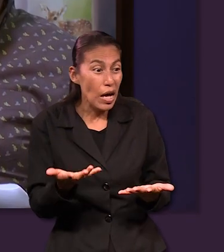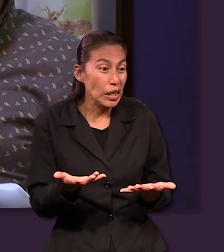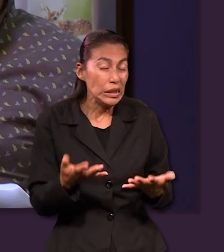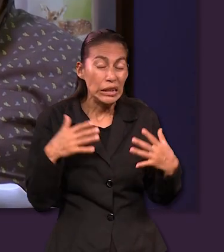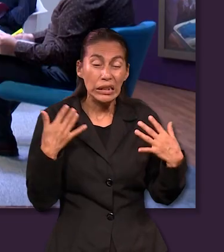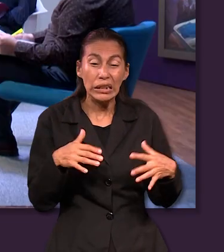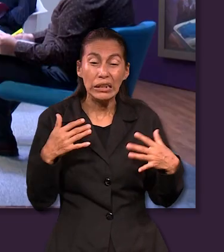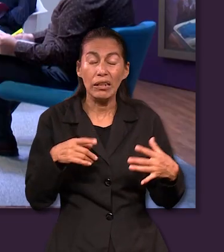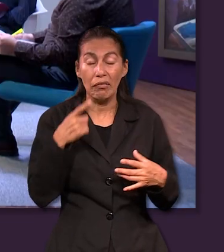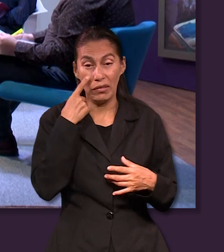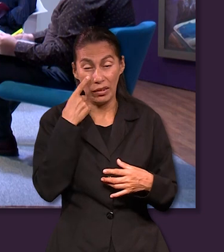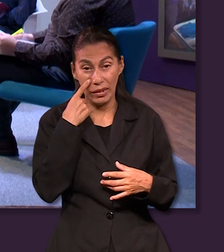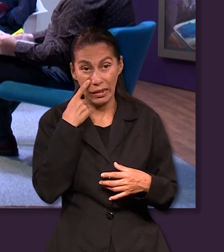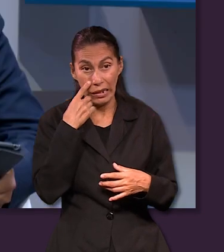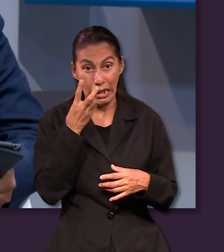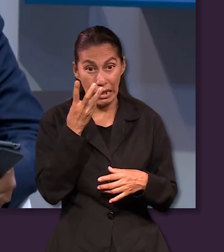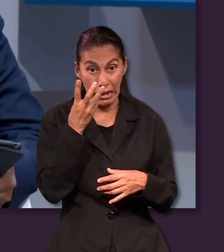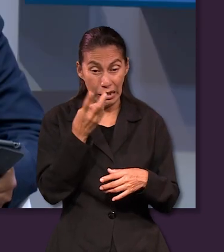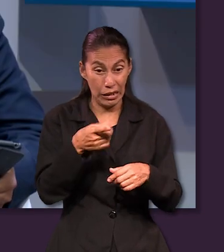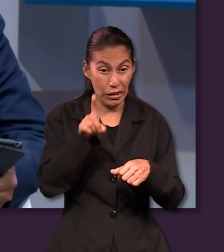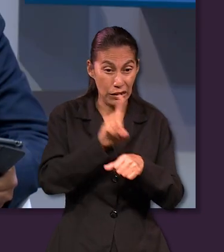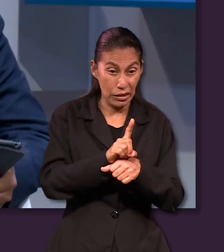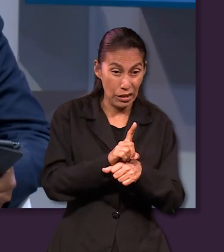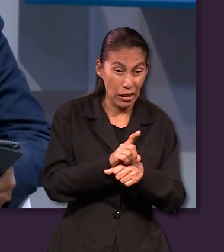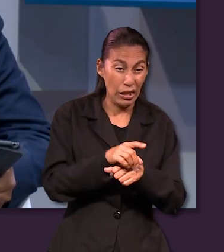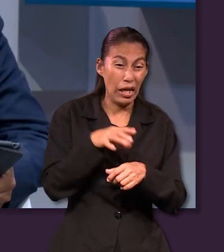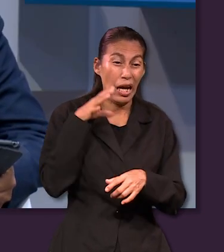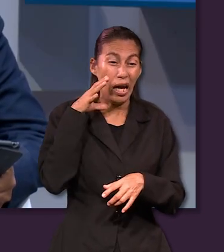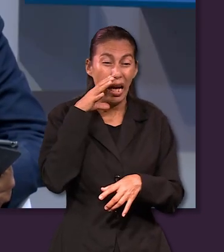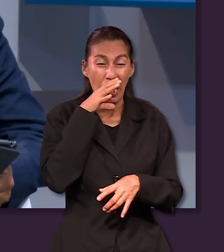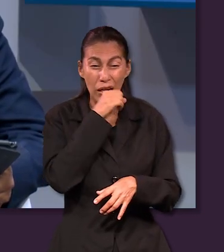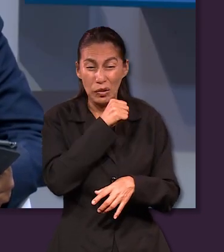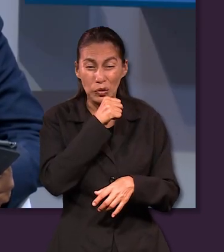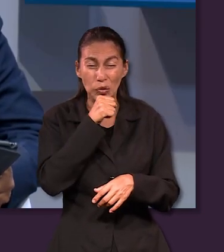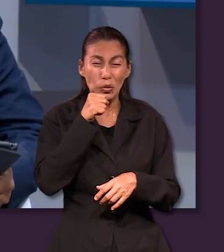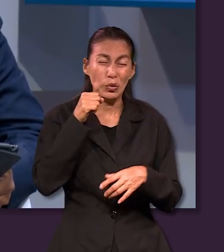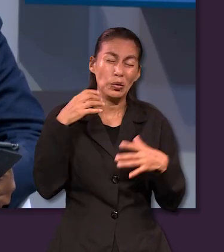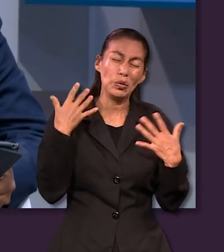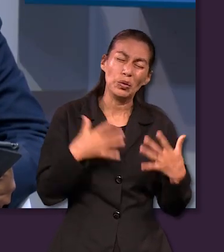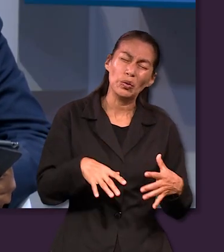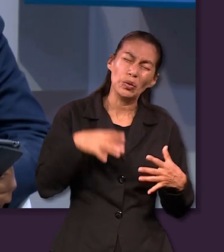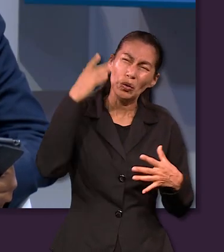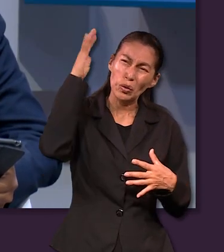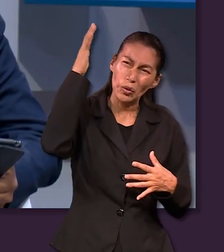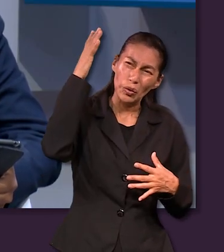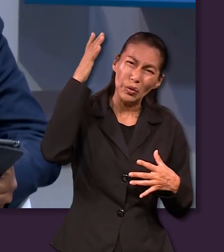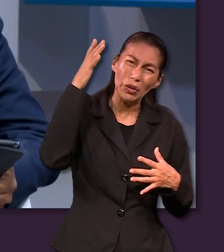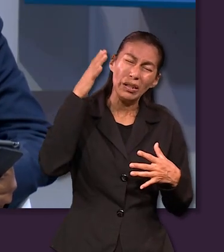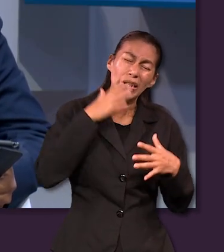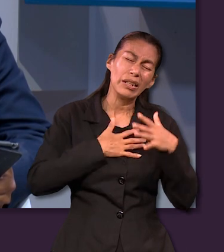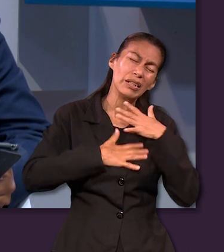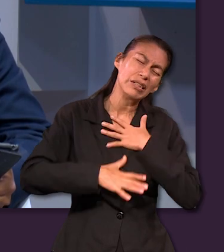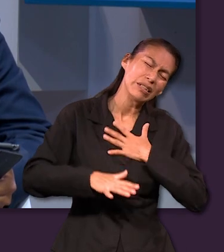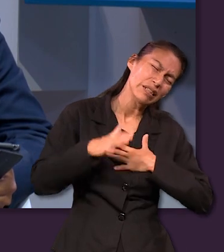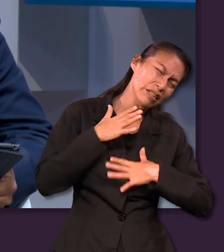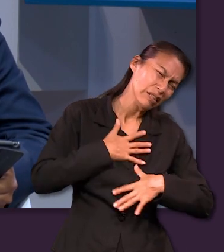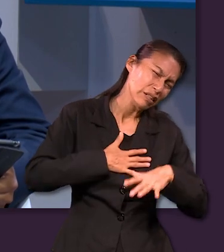estaban en un lugar donde ya hacía tres días el calor, el sol, el cansancio, el